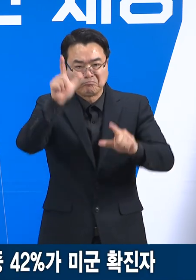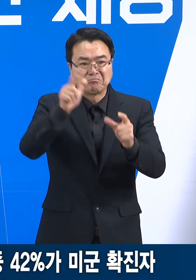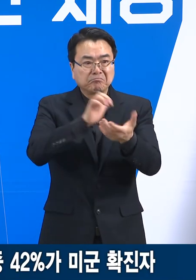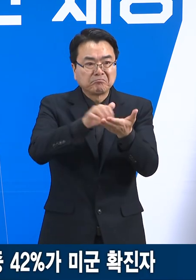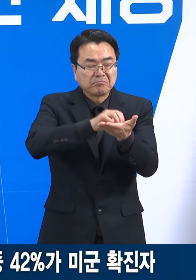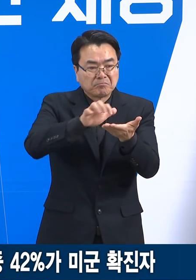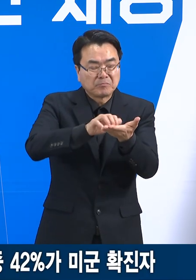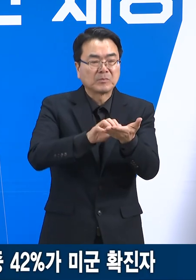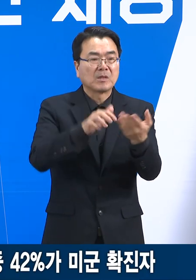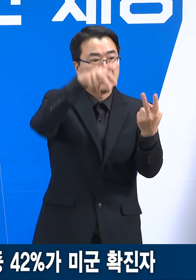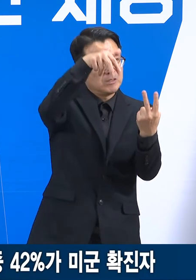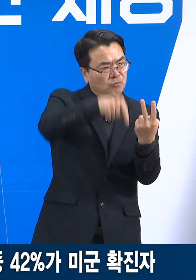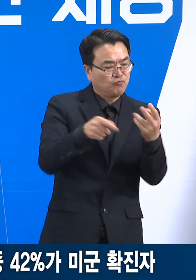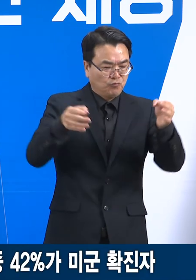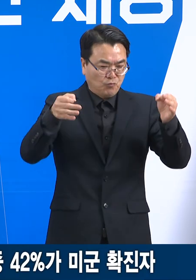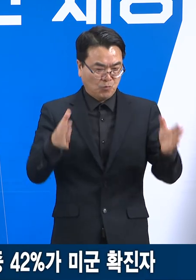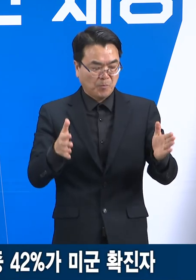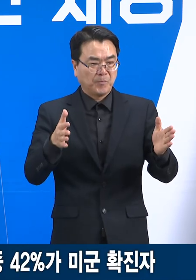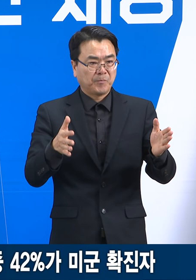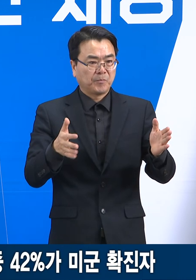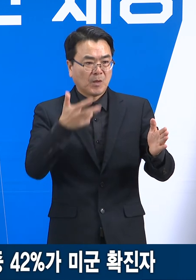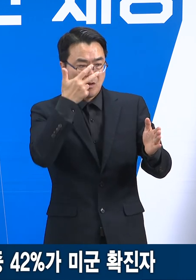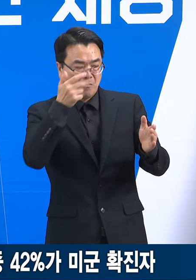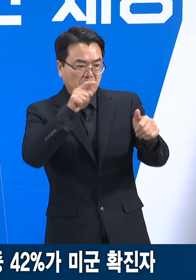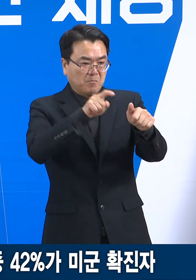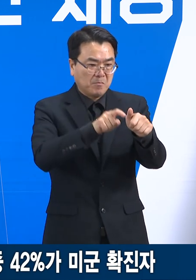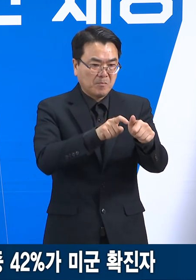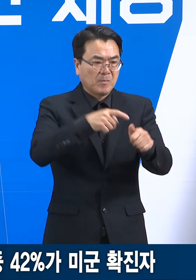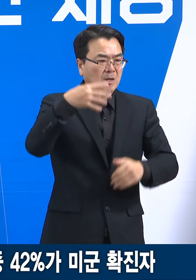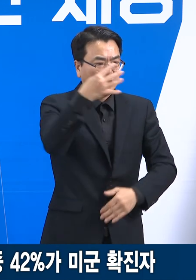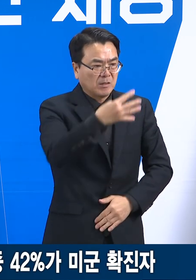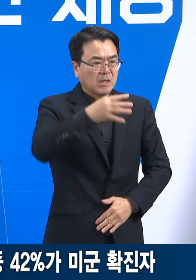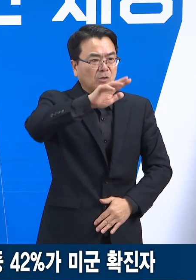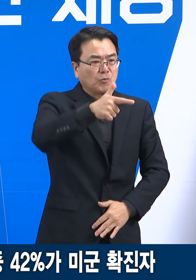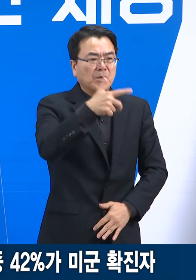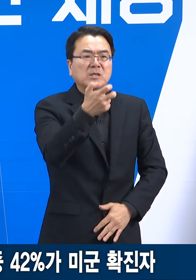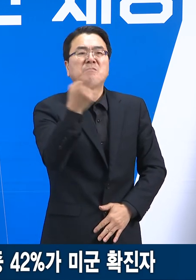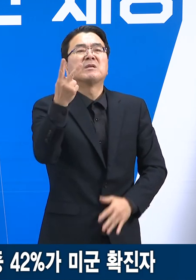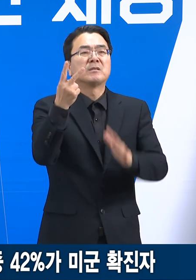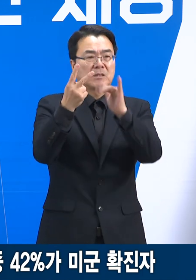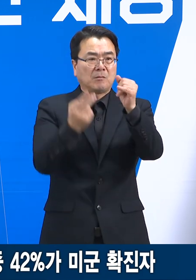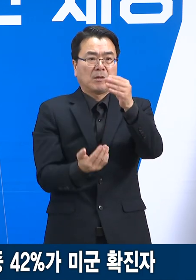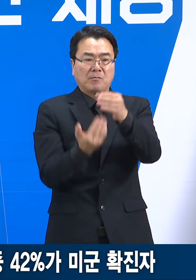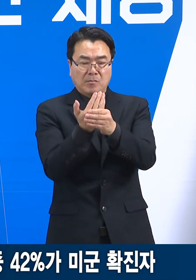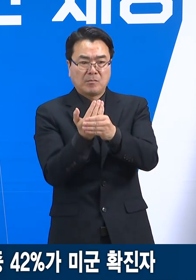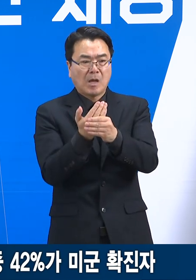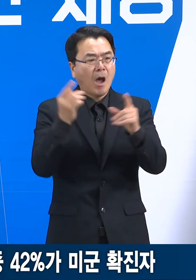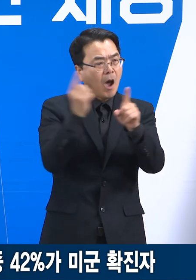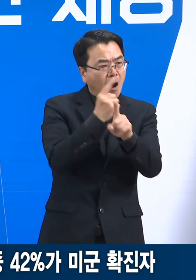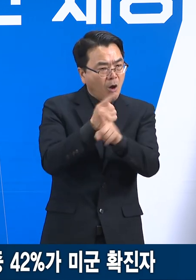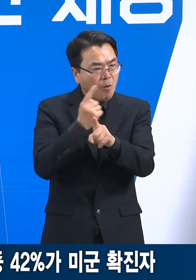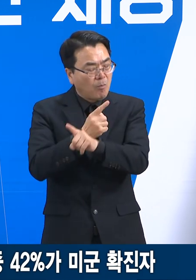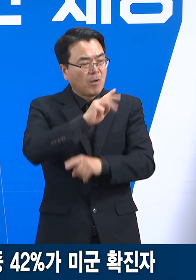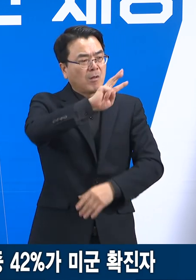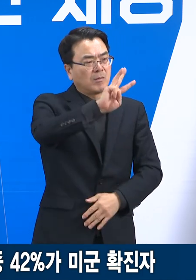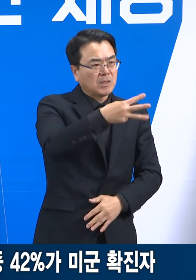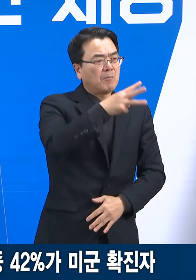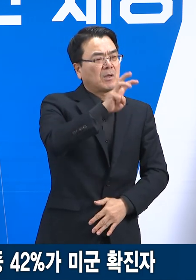최근 2주간 평택시 확진자는 총 4,672명이며 일평균 확진자는 3